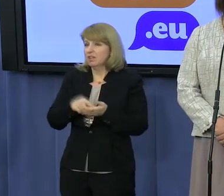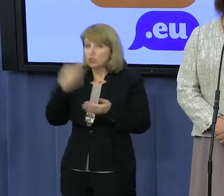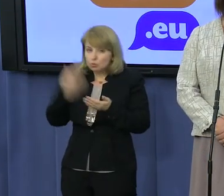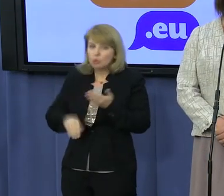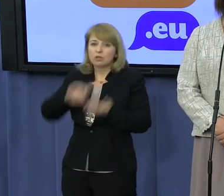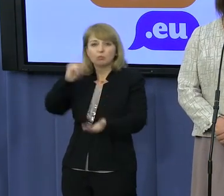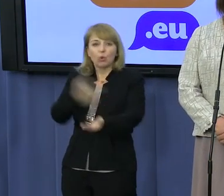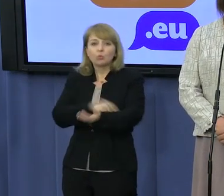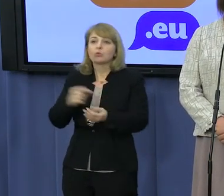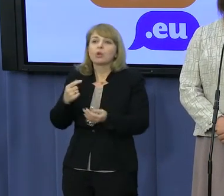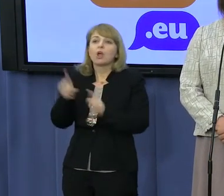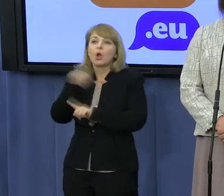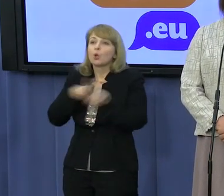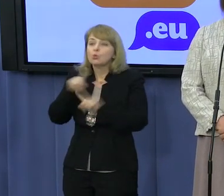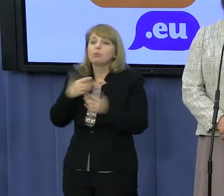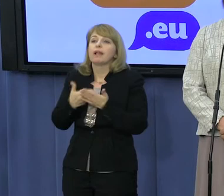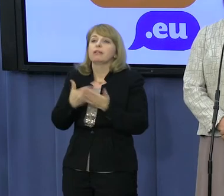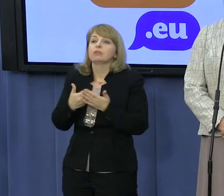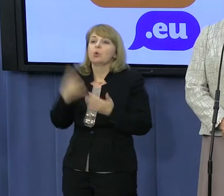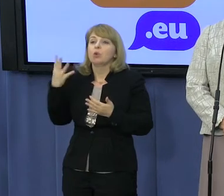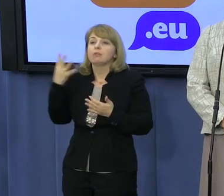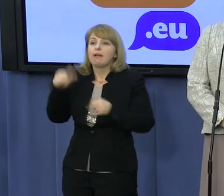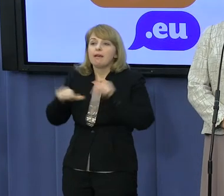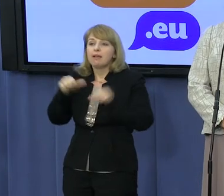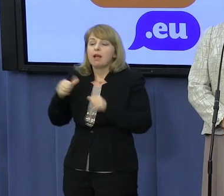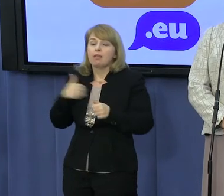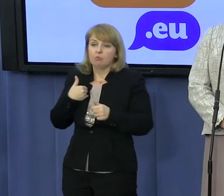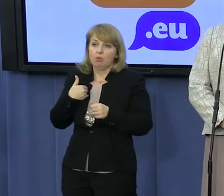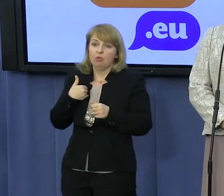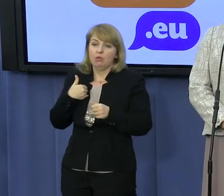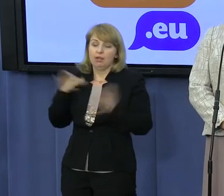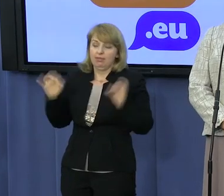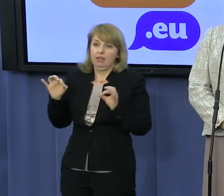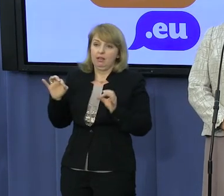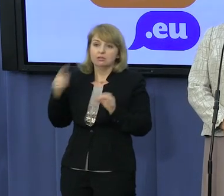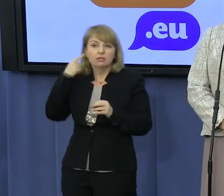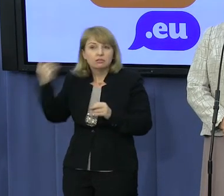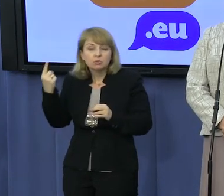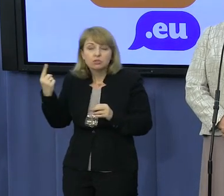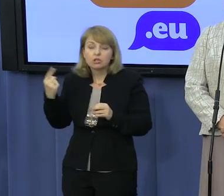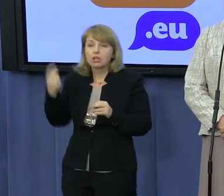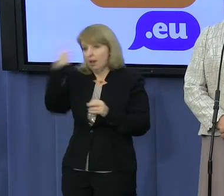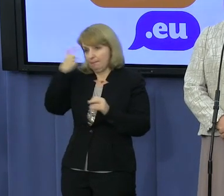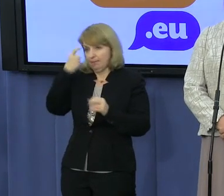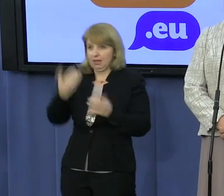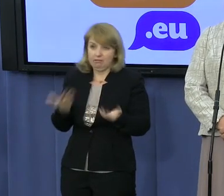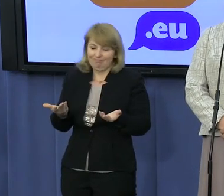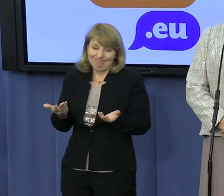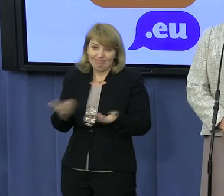to, że prokuratura nie tłumaczy, dlaczego dopiero po czterech latach, a nie po czterech dniach, czy czterech tygodniach ustaliła to, co ustaliła.